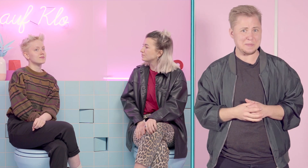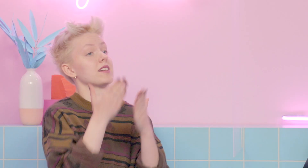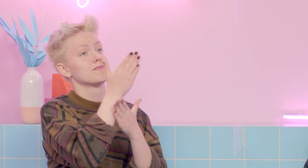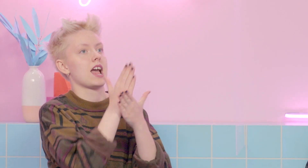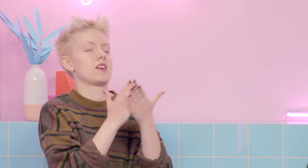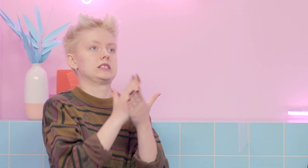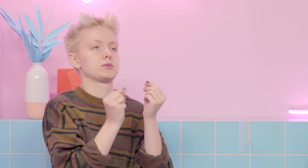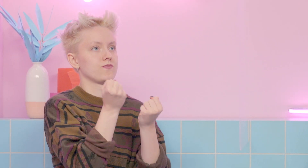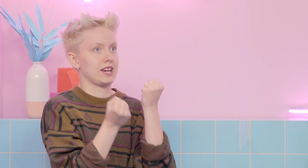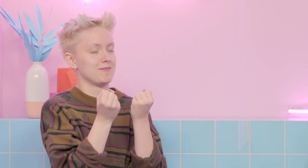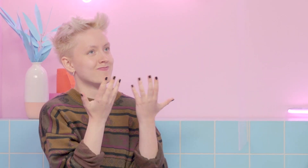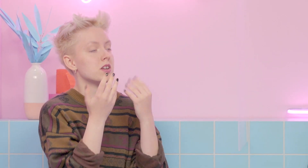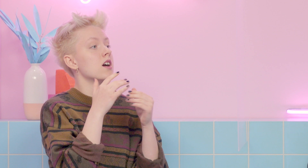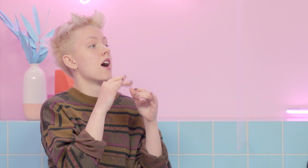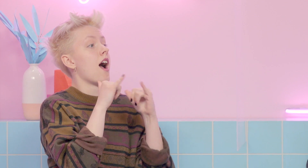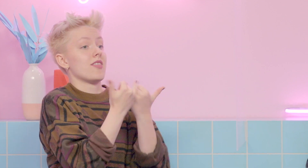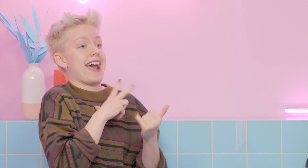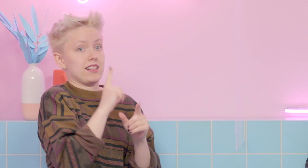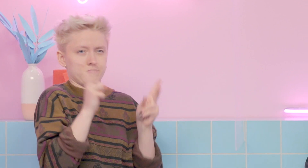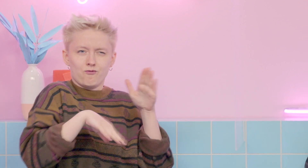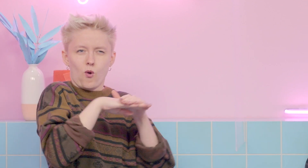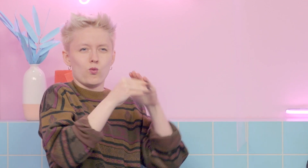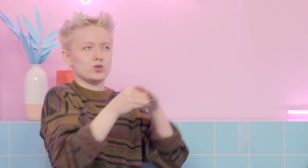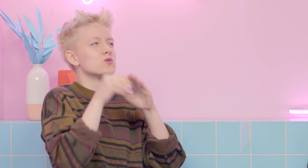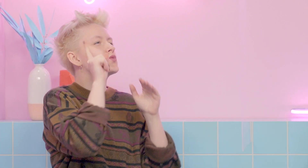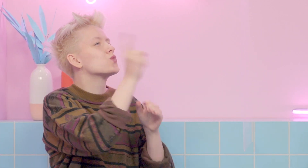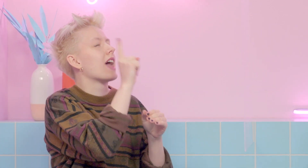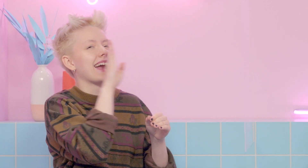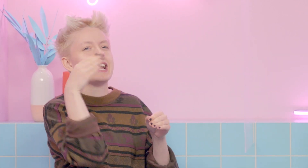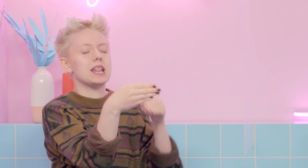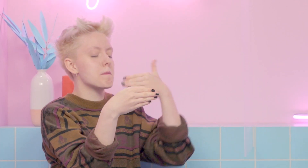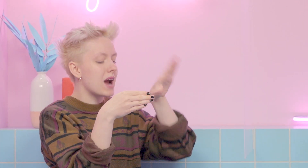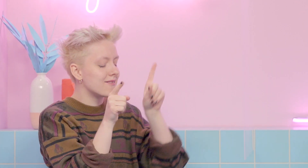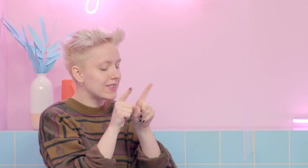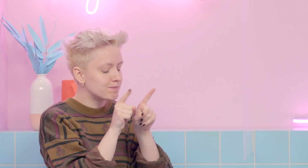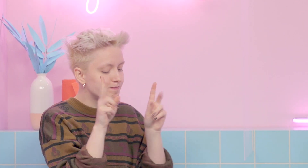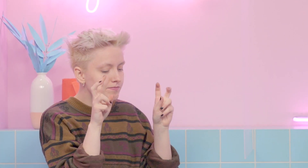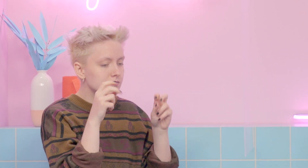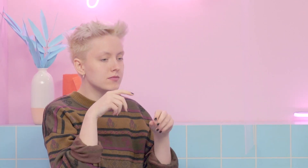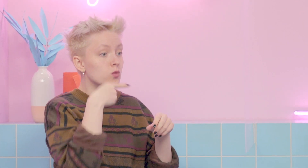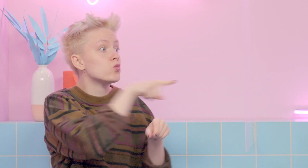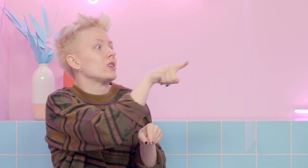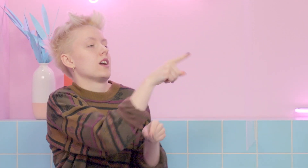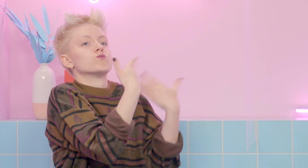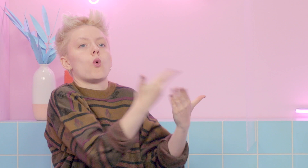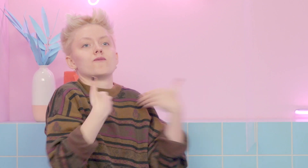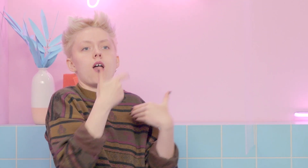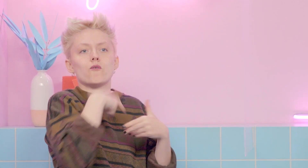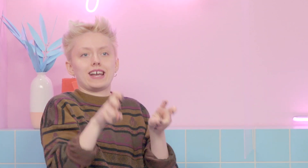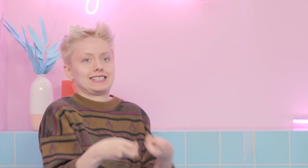Ja, das finde ich ein bisschen schwer zu beantworten. Also weil meine Eltern haben mich eigentlich nicht wirklich unterstützt, aber indirekt dadurch, wie sie sich verhalten haben, weil sie